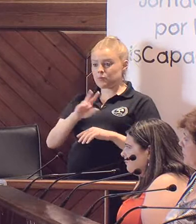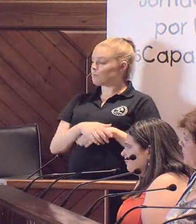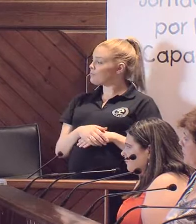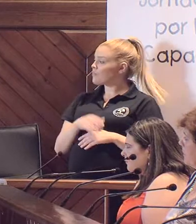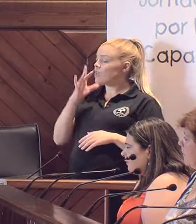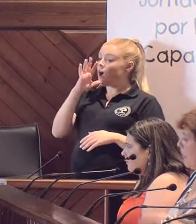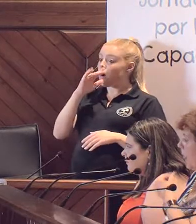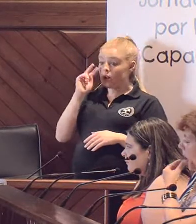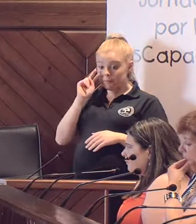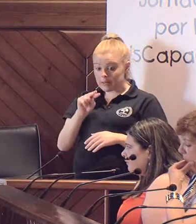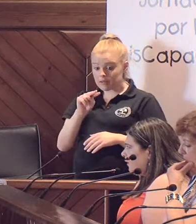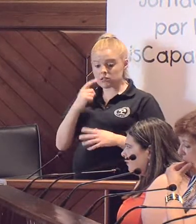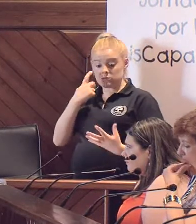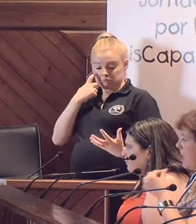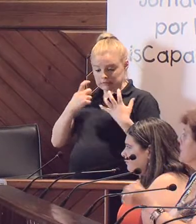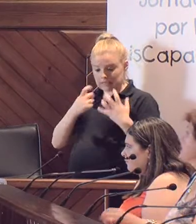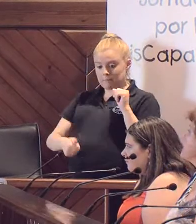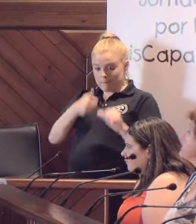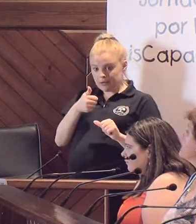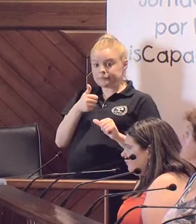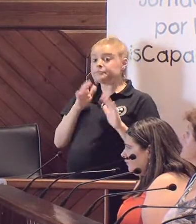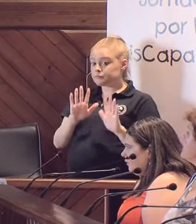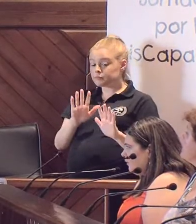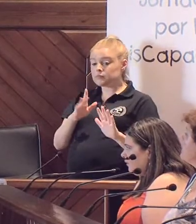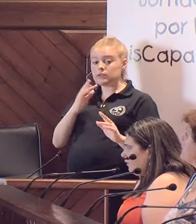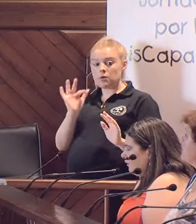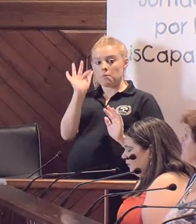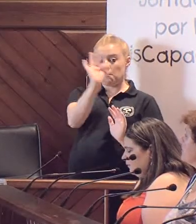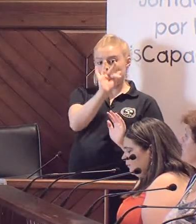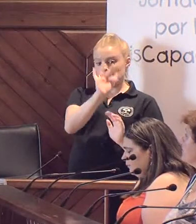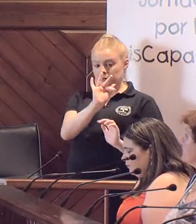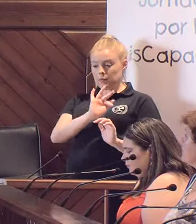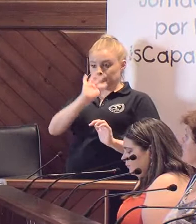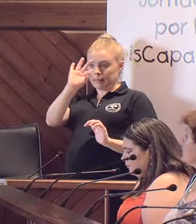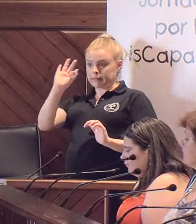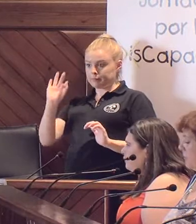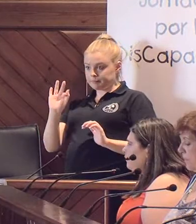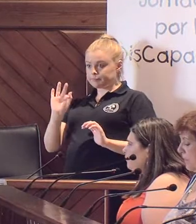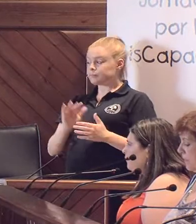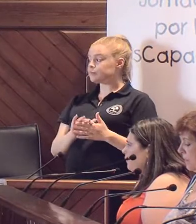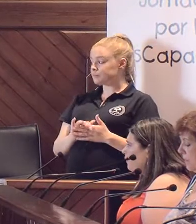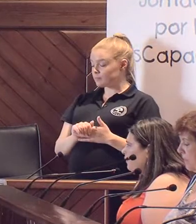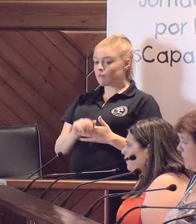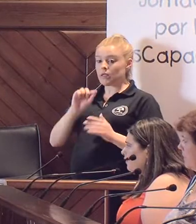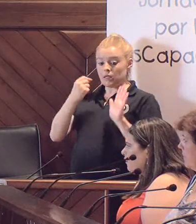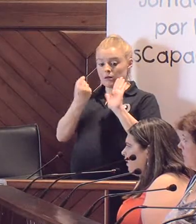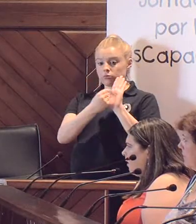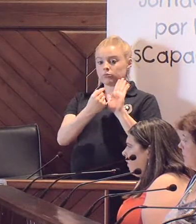podemos ver eso y recalcarlo. Os voy a dar la palabra a cada uno ya como tercer